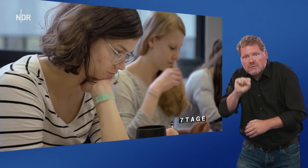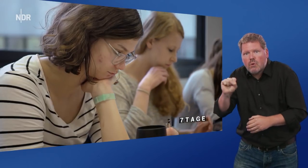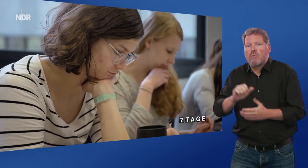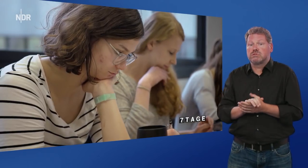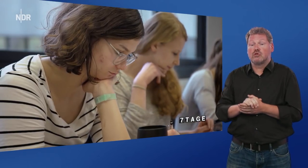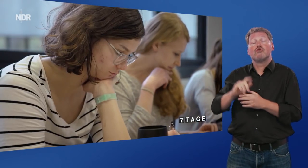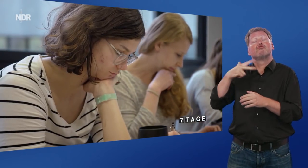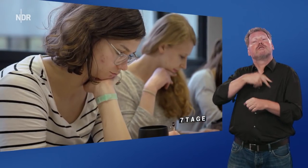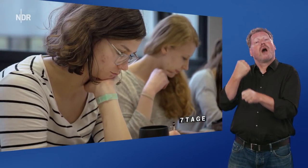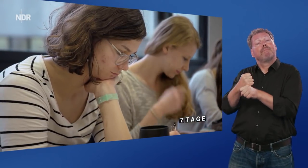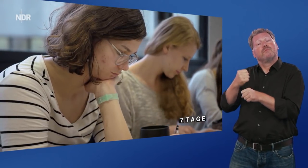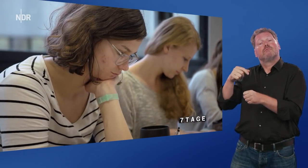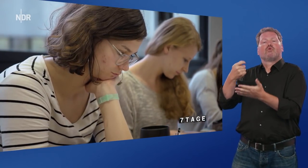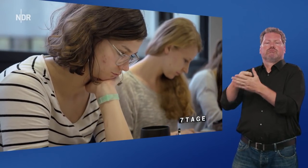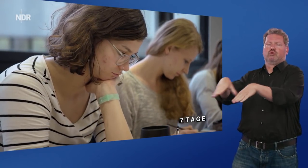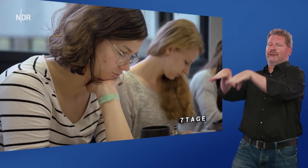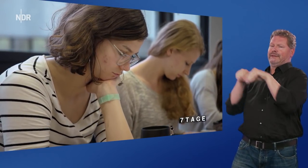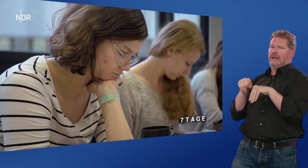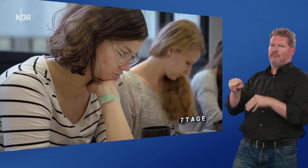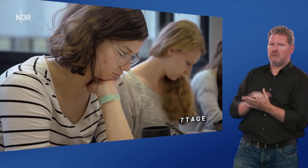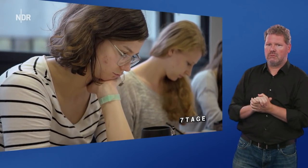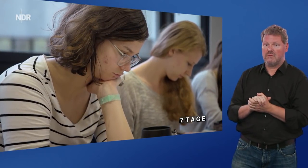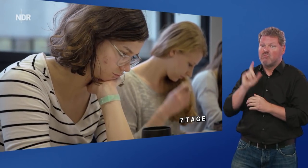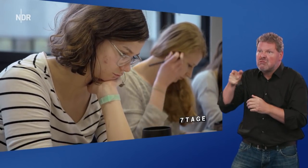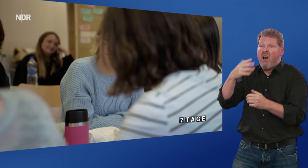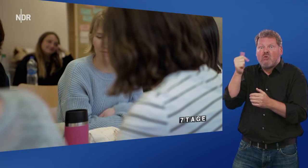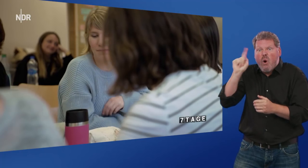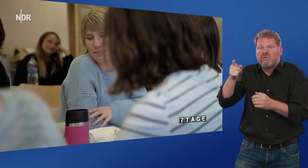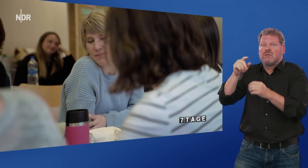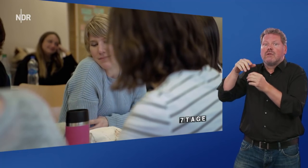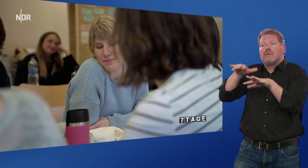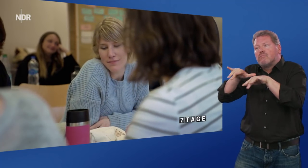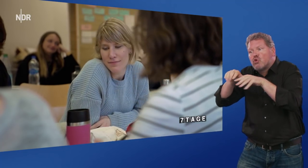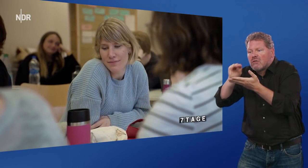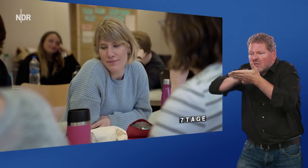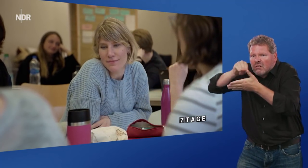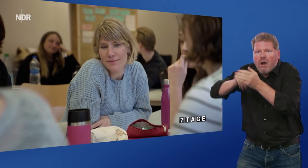Sozialamt übernimmt die Kosten. Dafür muss sich Antonia aber mit jeder Menge Bürokratie-Kram rumschlagen.